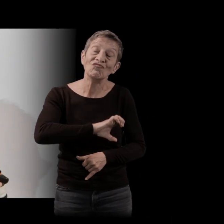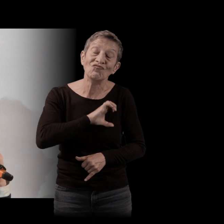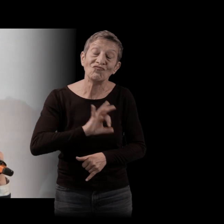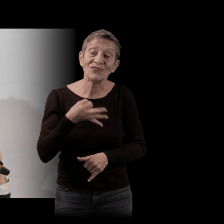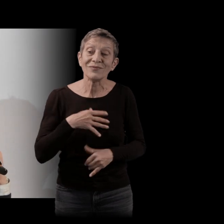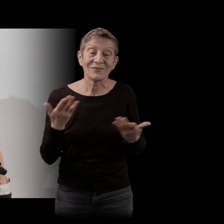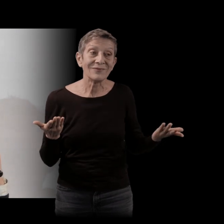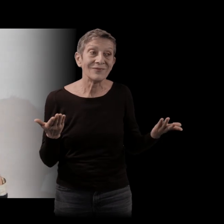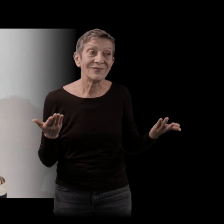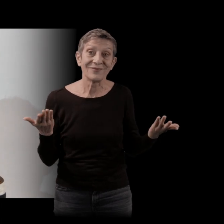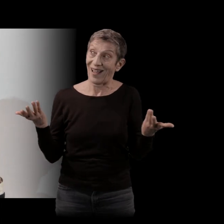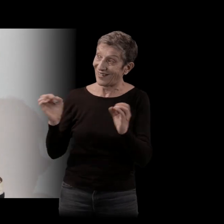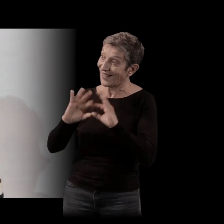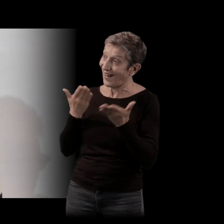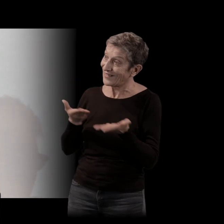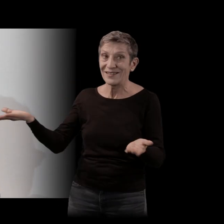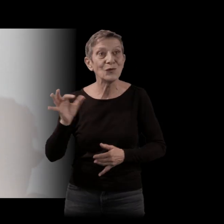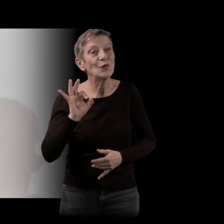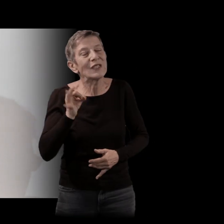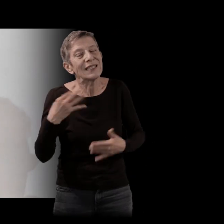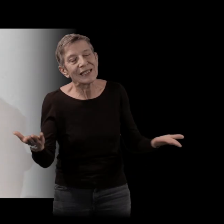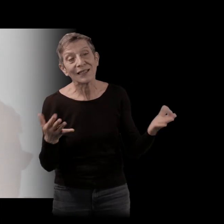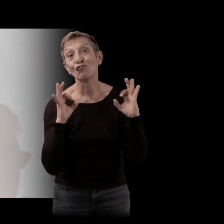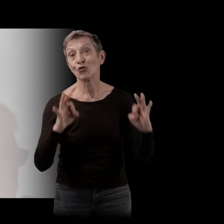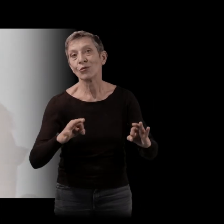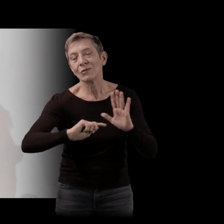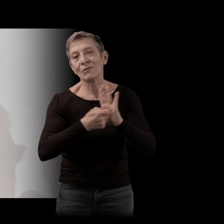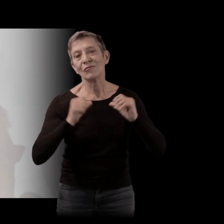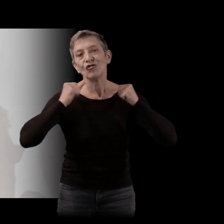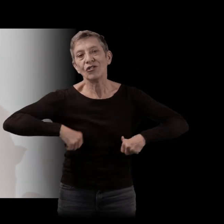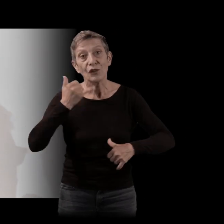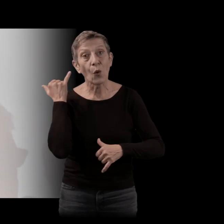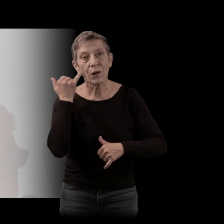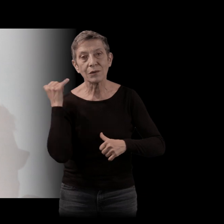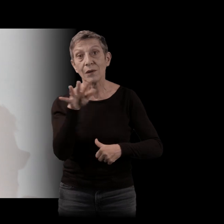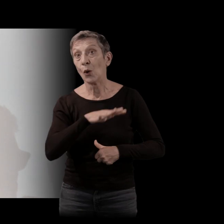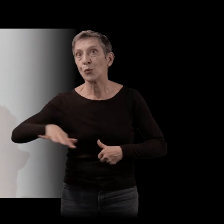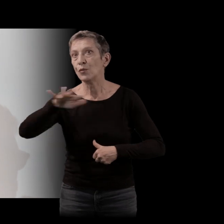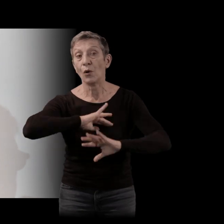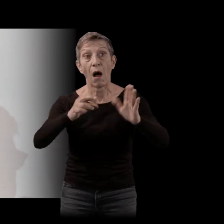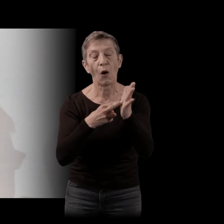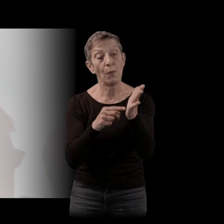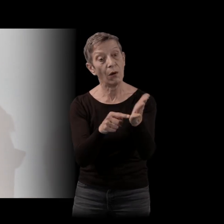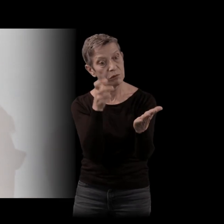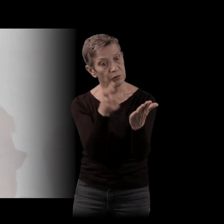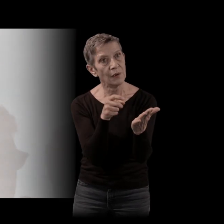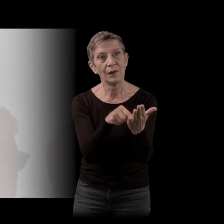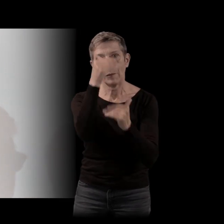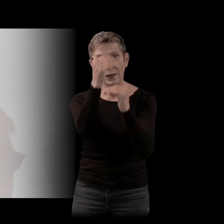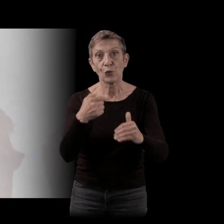la plus explicite en tout cas. Oui, c'était juste après les Gilets jaunes et d'un coup tout le monde se passionnait pour ce roman. Je pense qu'ils étaient assez flippés de